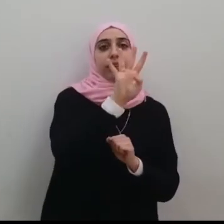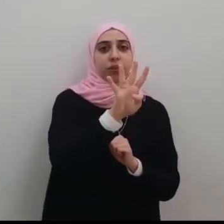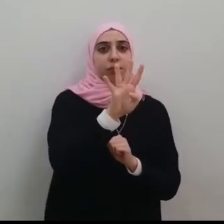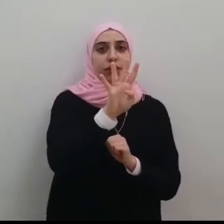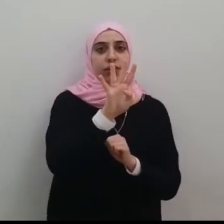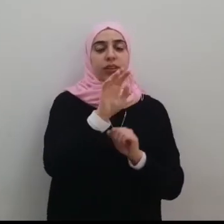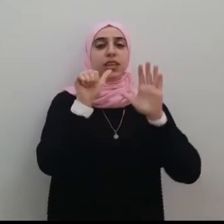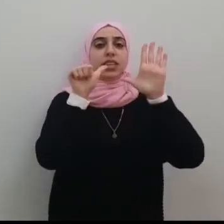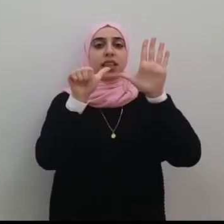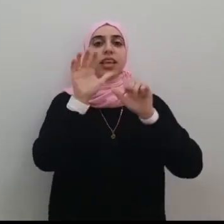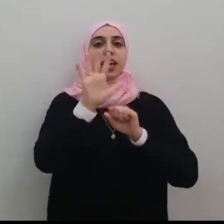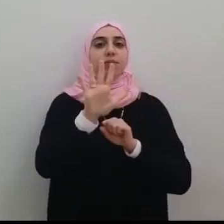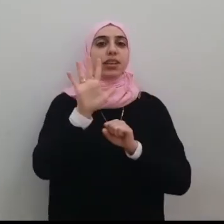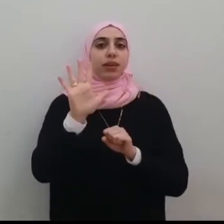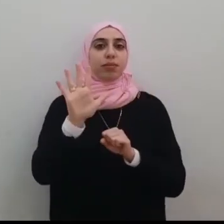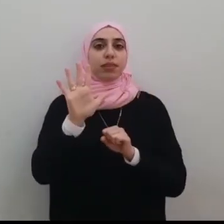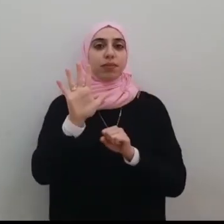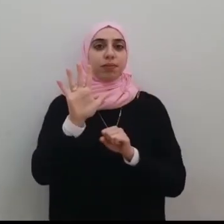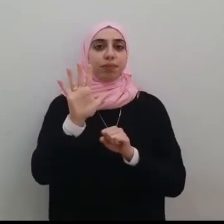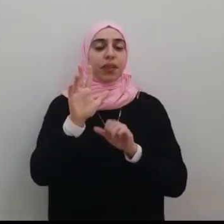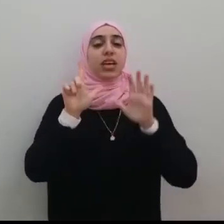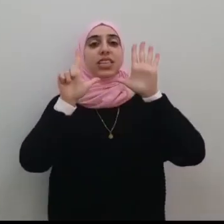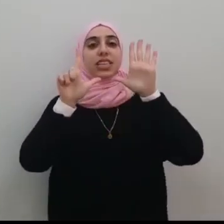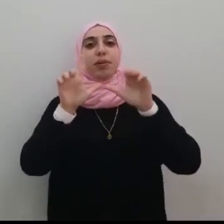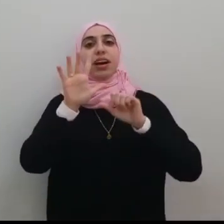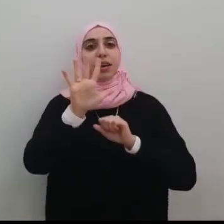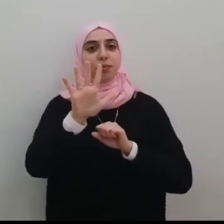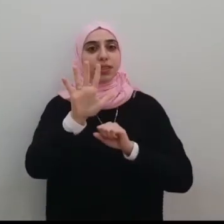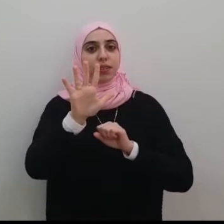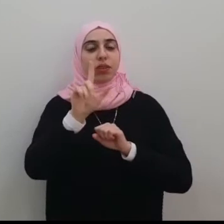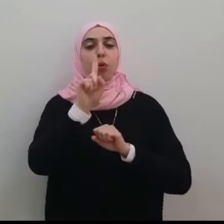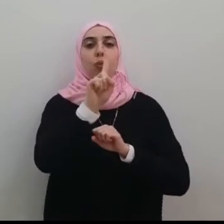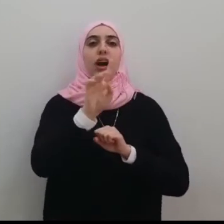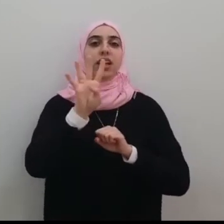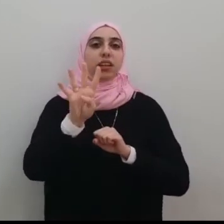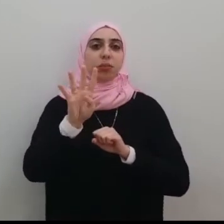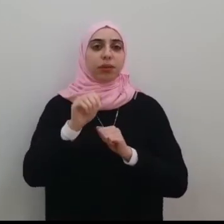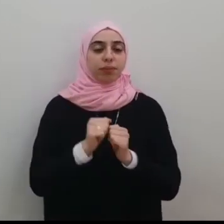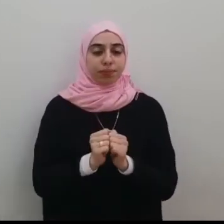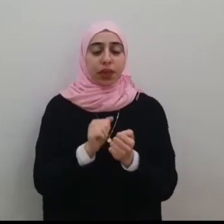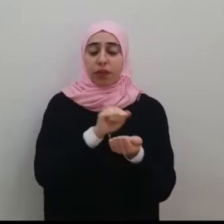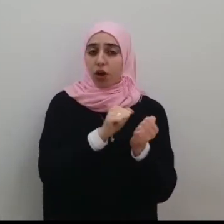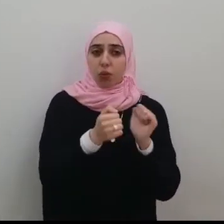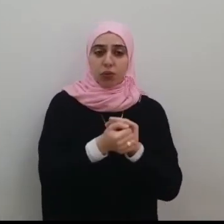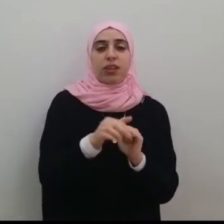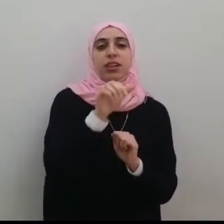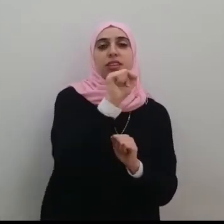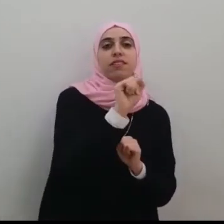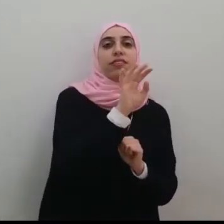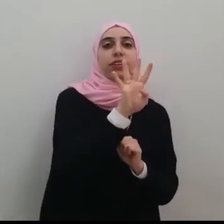-655-7514 أو 04